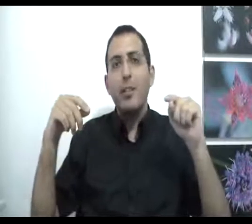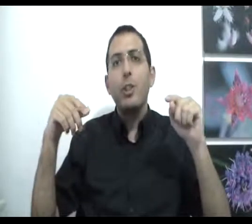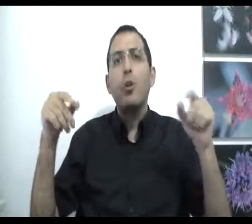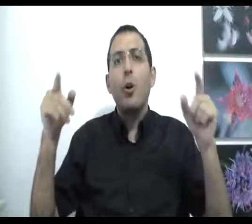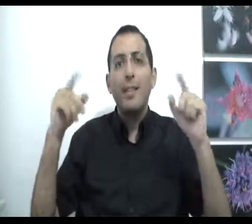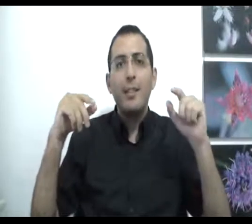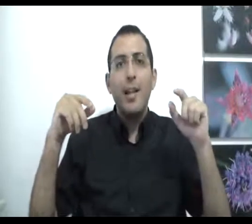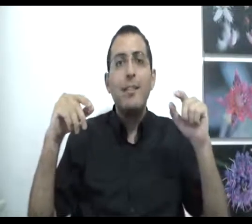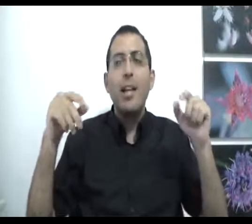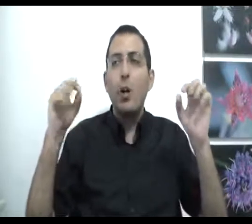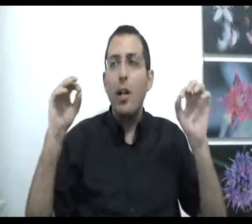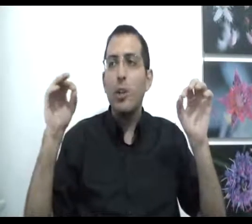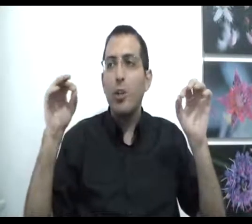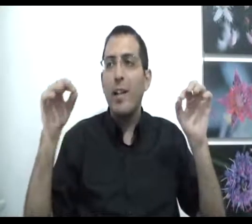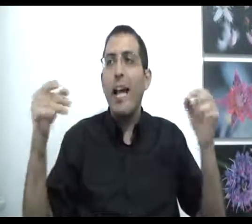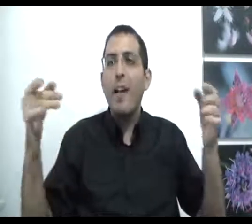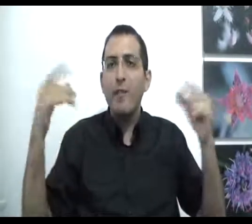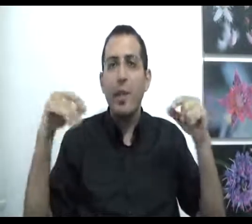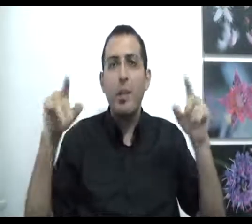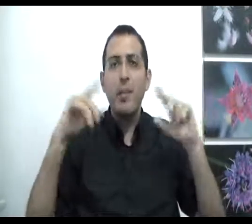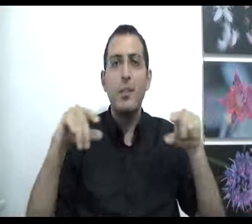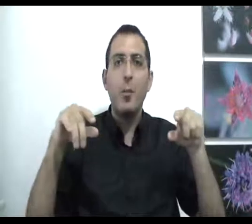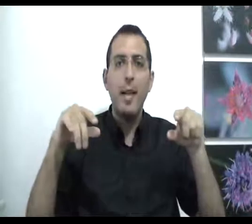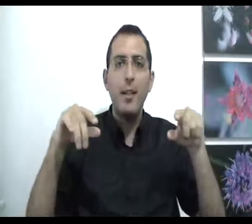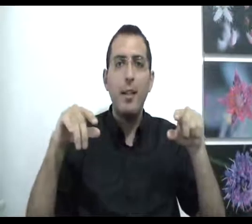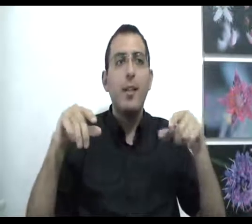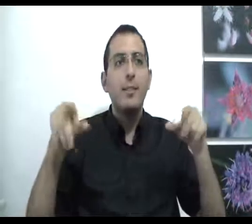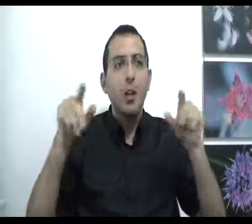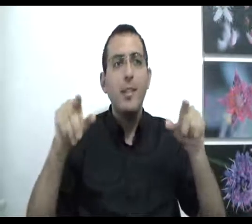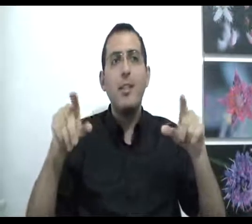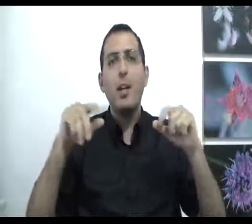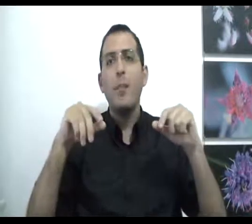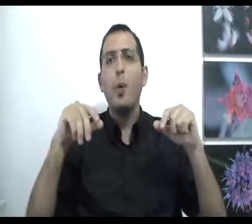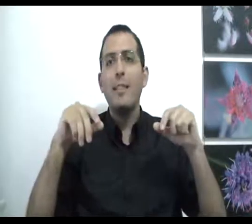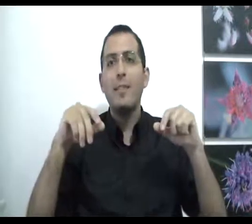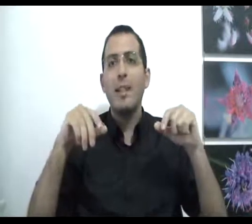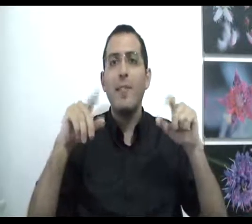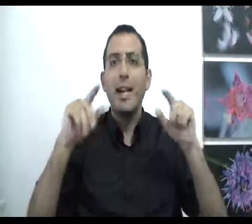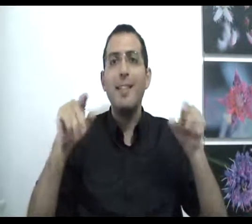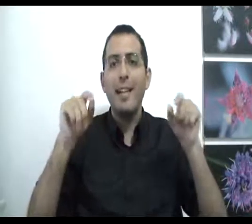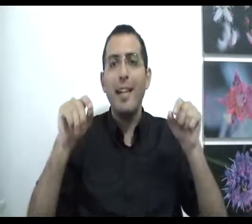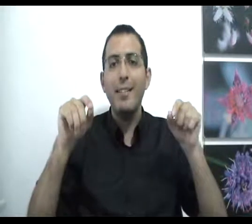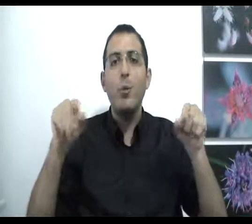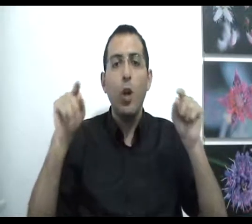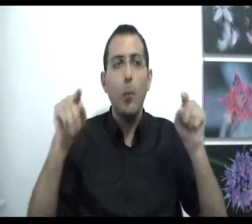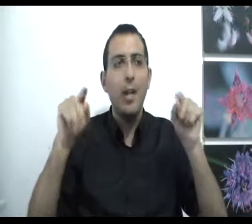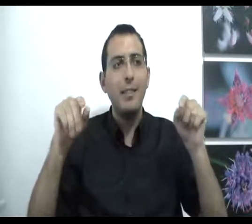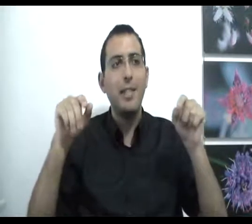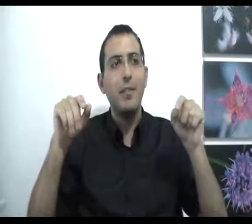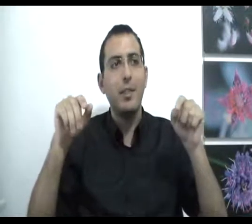שתיאורטית אתה יכול לחשוב על ההפך של מה שאתה אומר, זה אומר שהדבר לא מוחלט אצלך. ולכן תגיד, הוא לא מוחלט אצלי הדבר